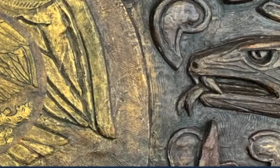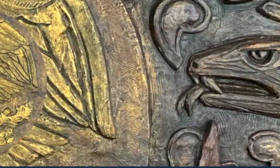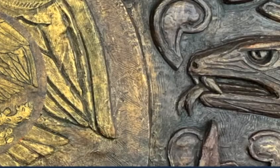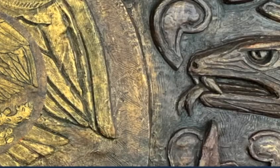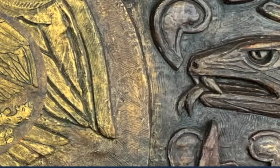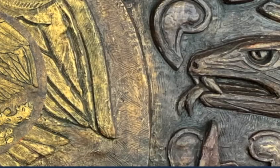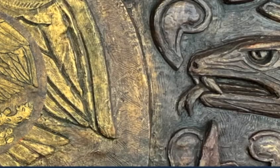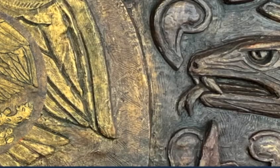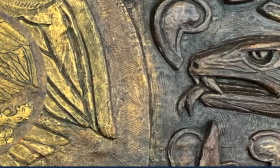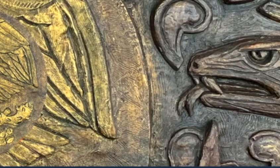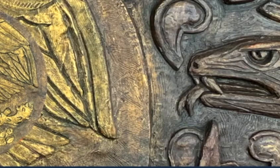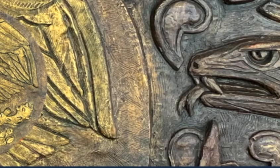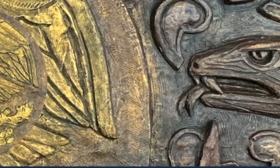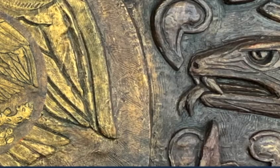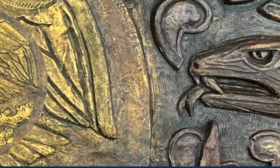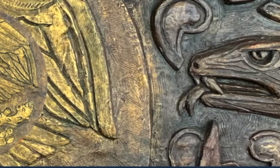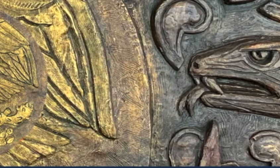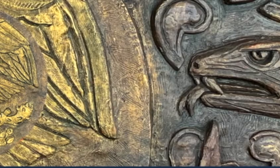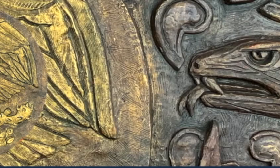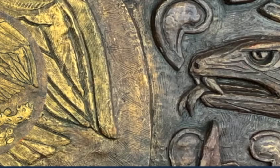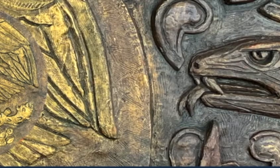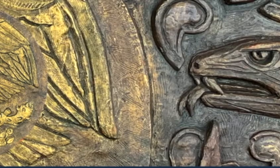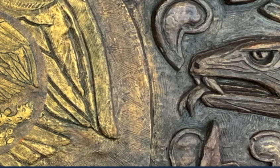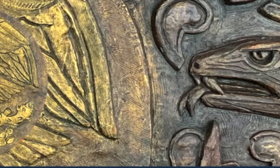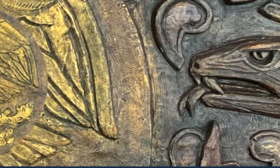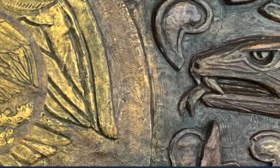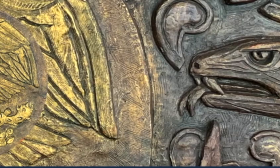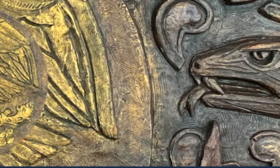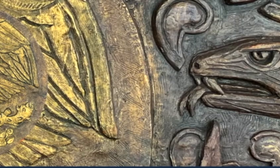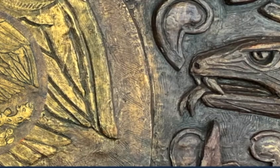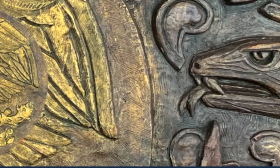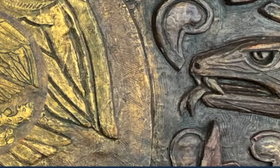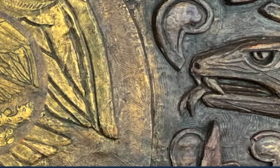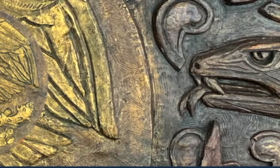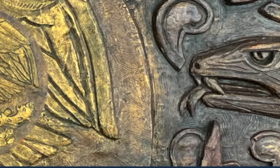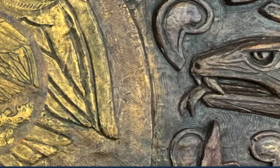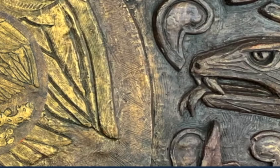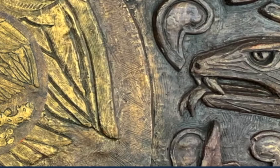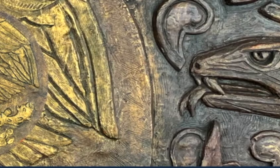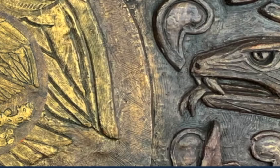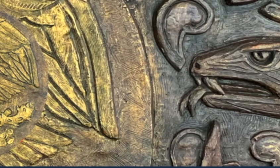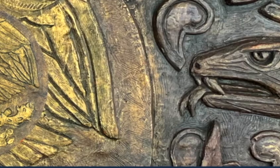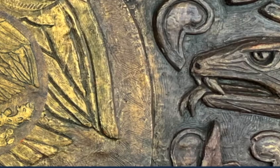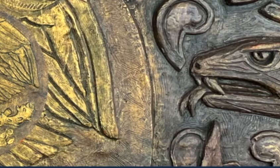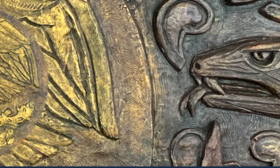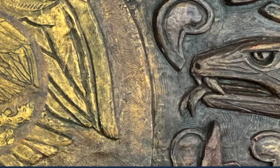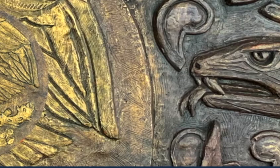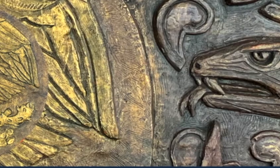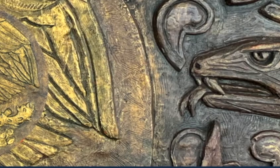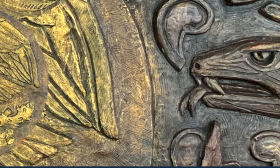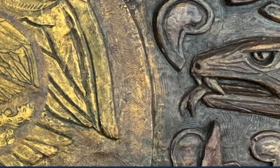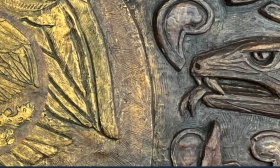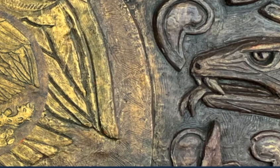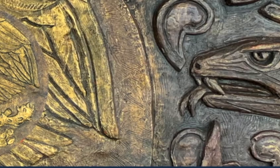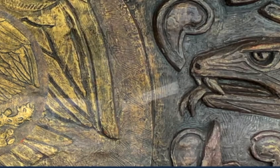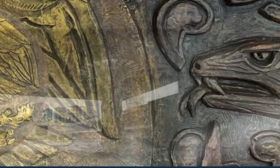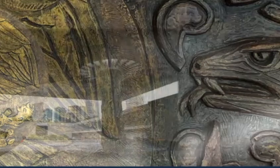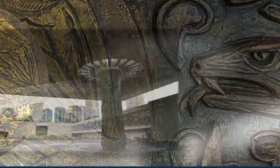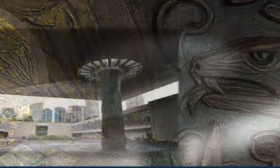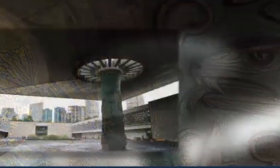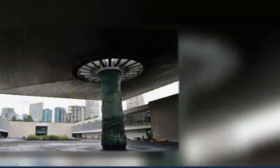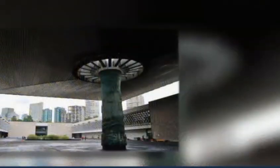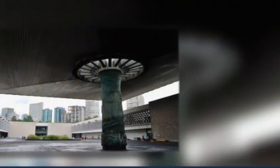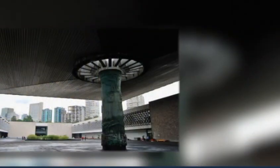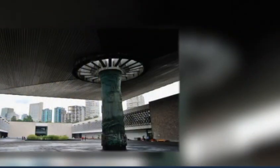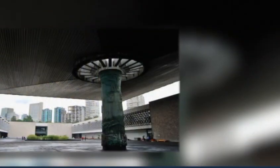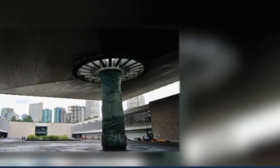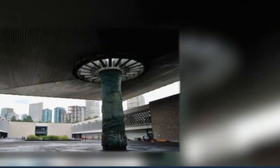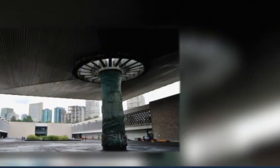260失礼られた260の鷹の頭の彫刻、メキシコ人類学博物館の原文にあるメキシコ紋章、